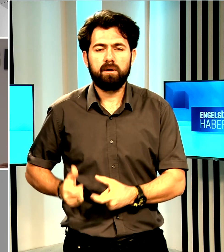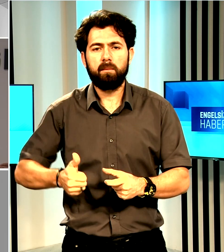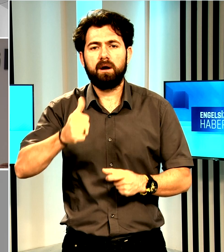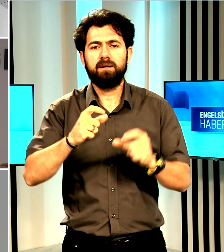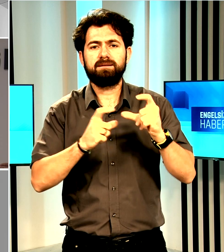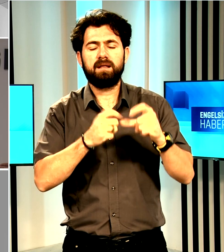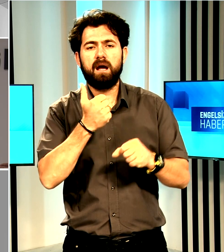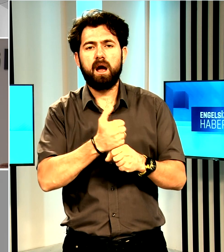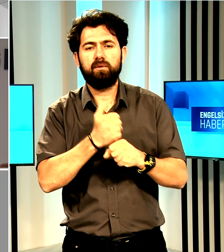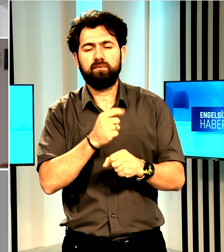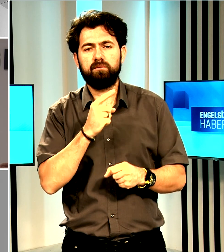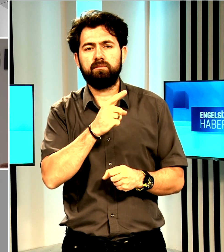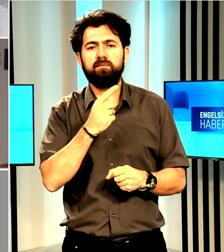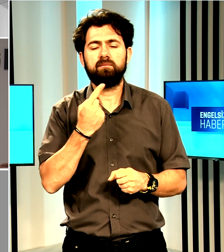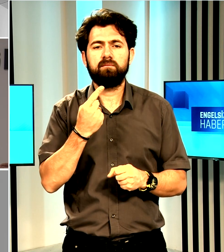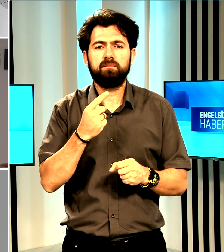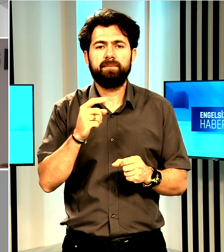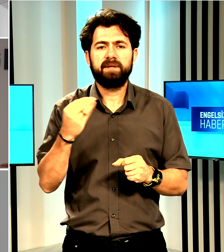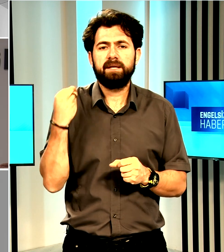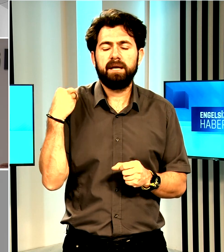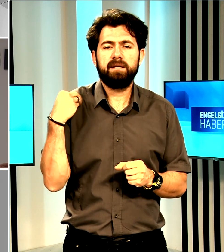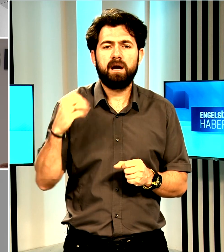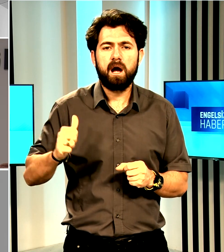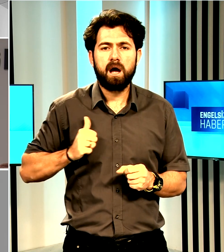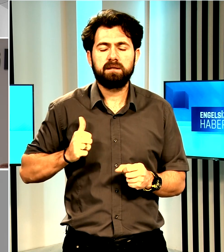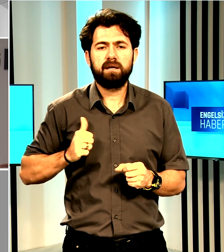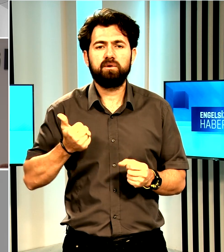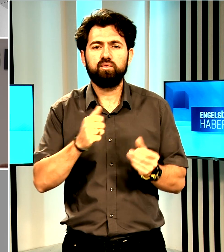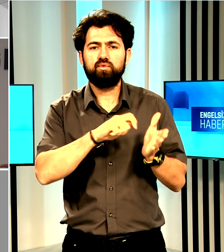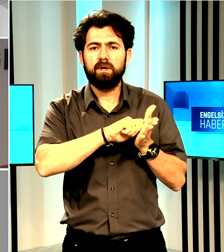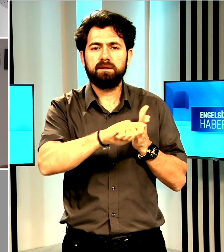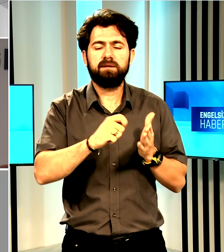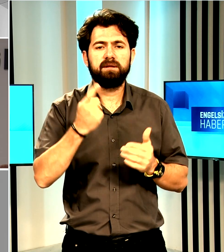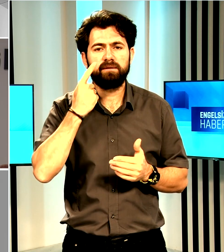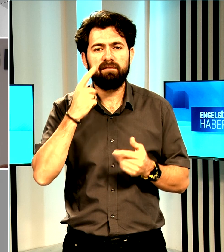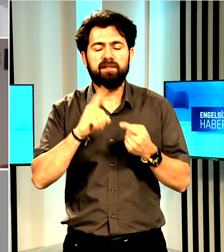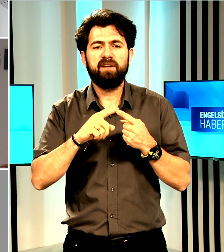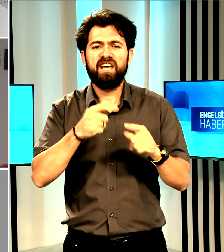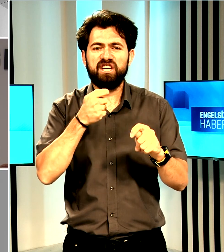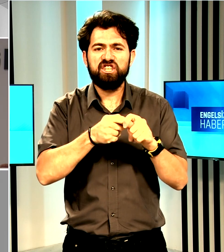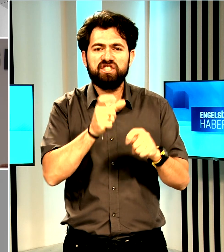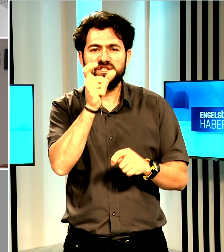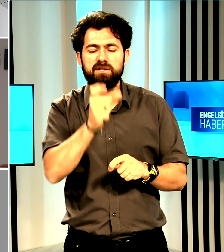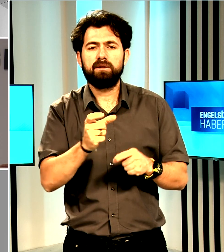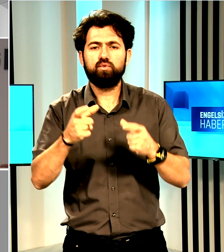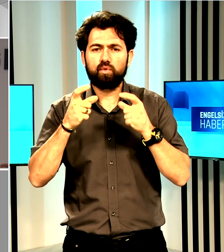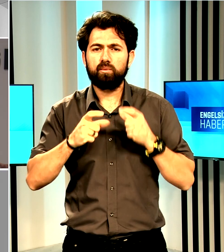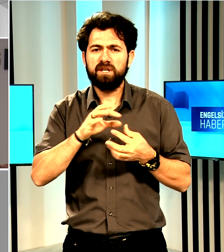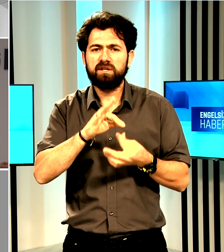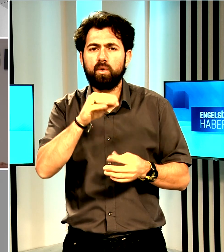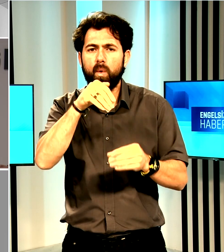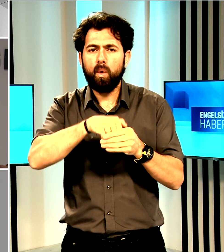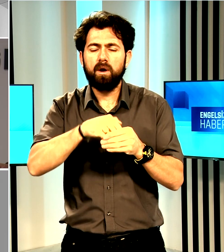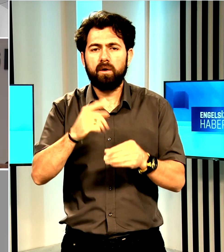Sadık Gardiyanoğlu, yeni asgari ücretin devlet ve işçi temsilcisinin oyları doğrultusunda